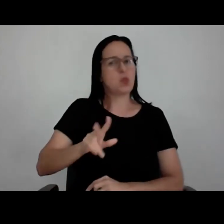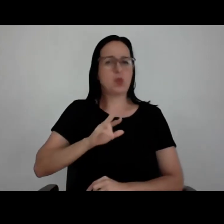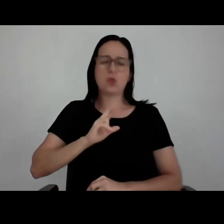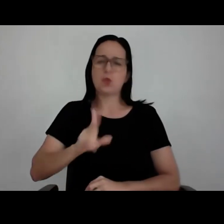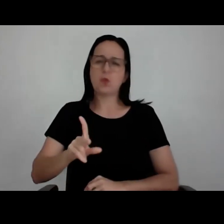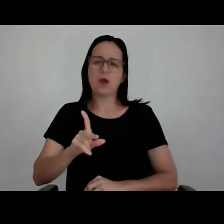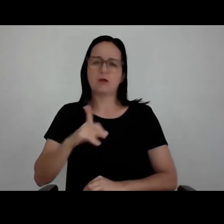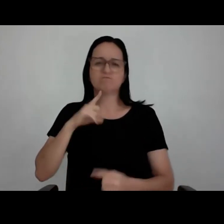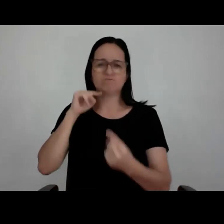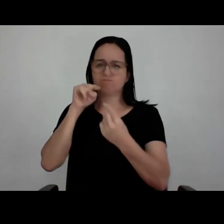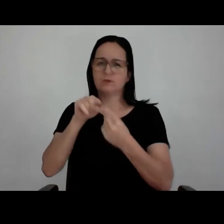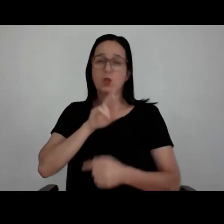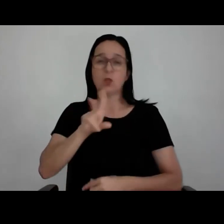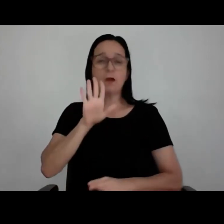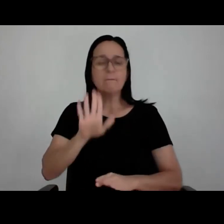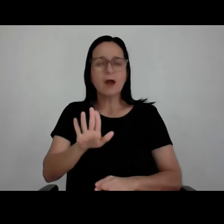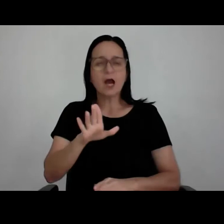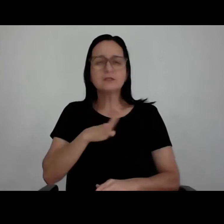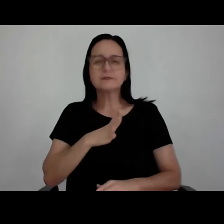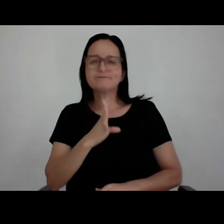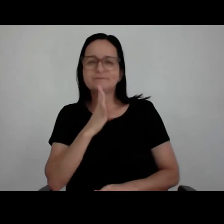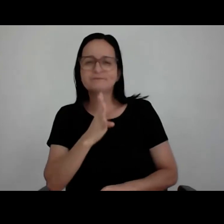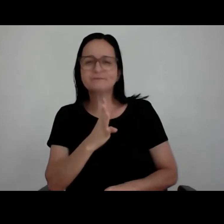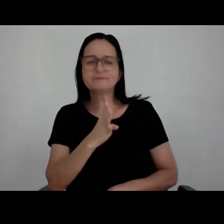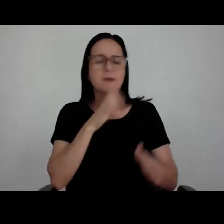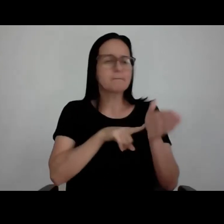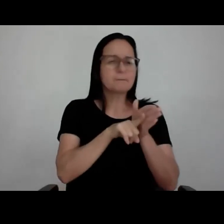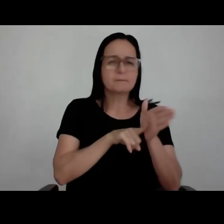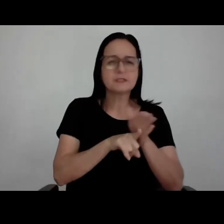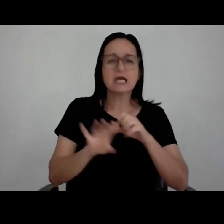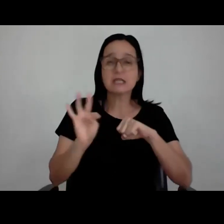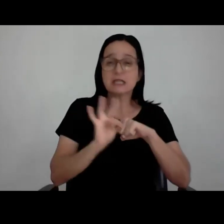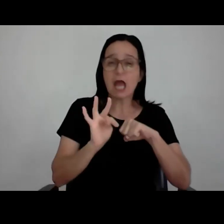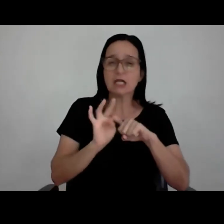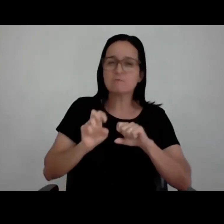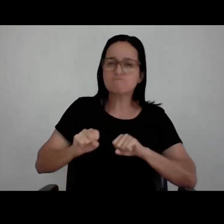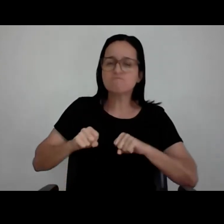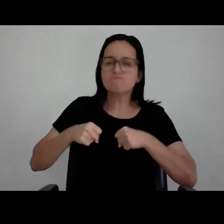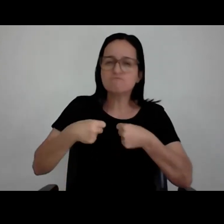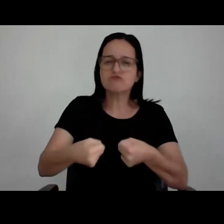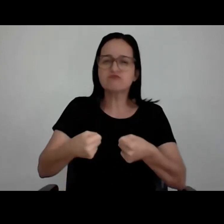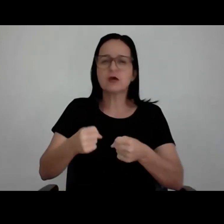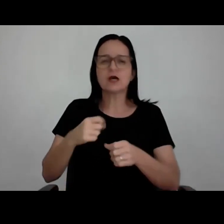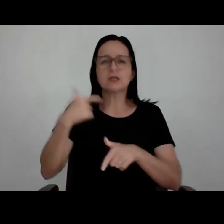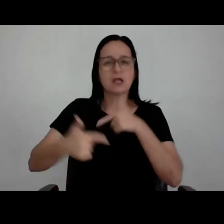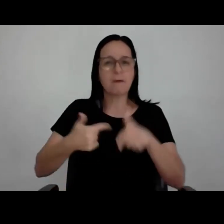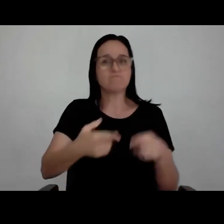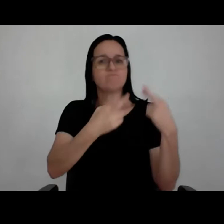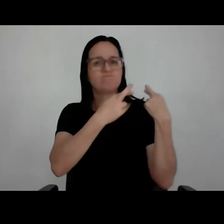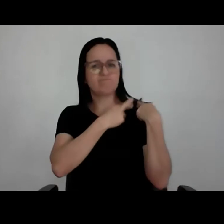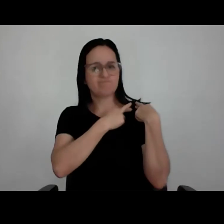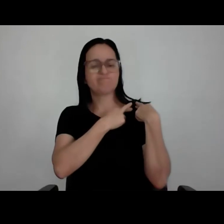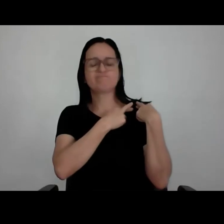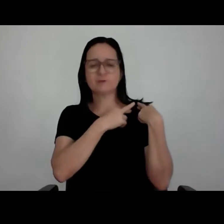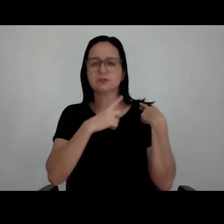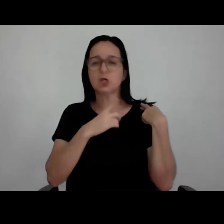objetivo nosso. Mas botar um projeto de pé exige muita dedicação e muita responsabilidade, até porque tudo o que